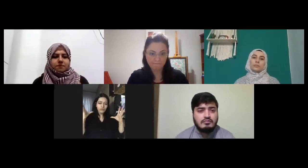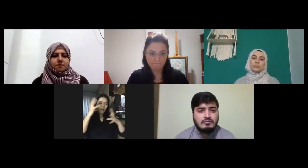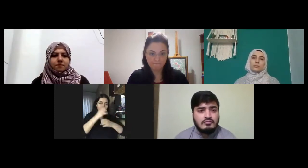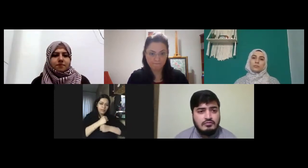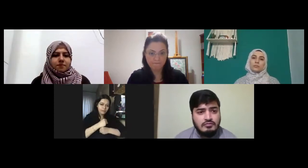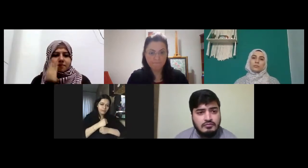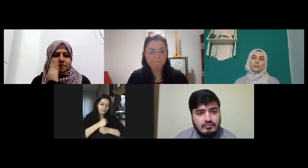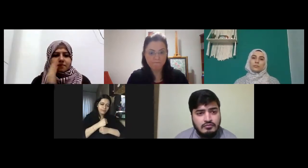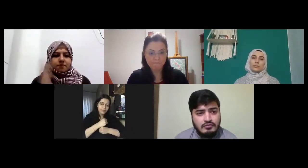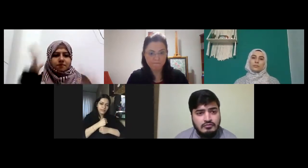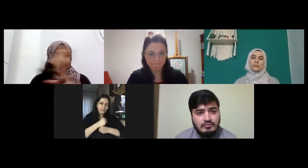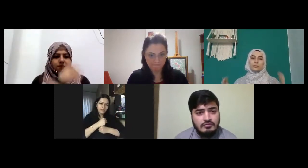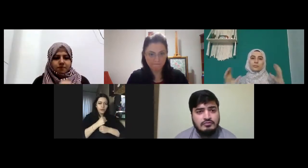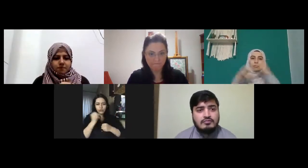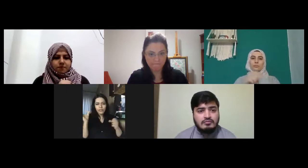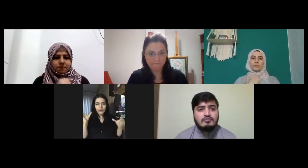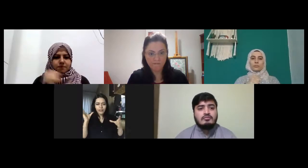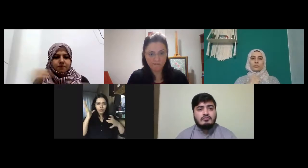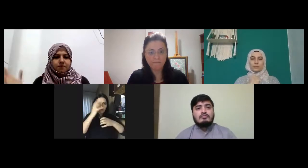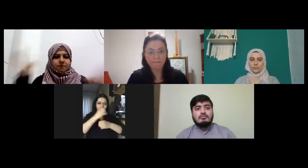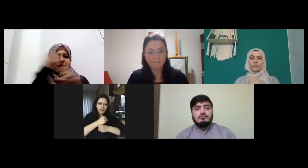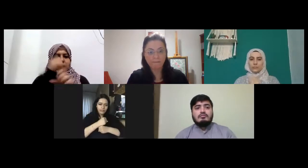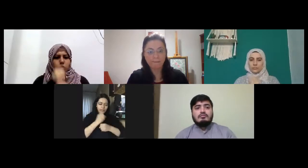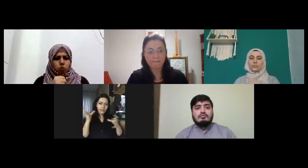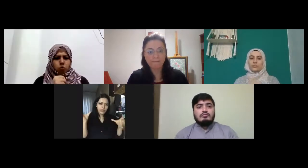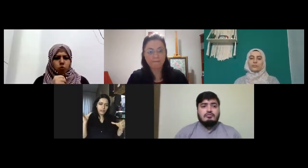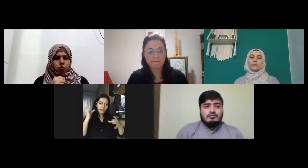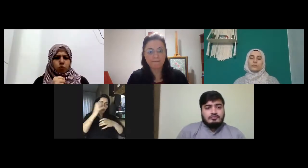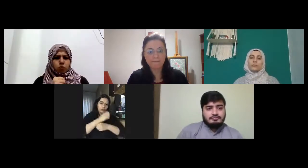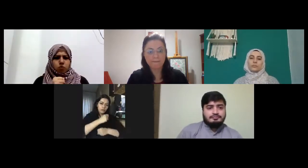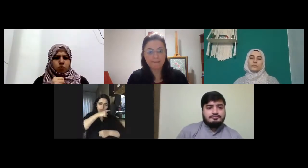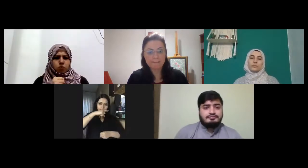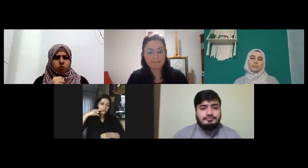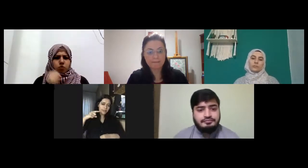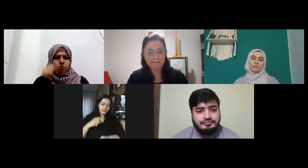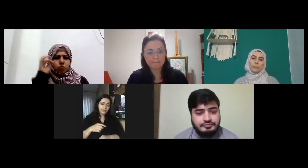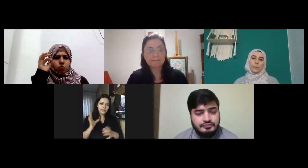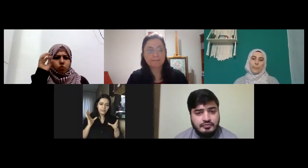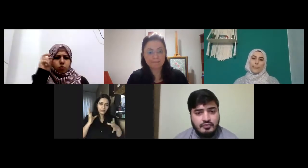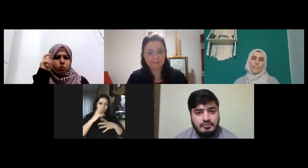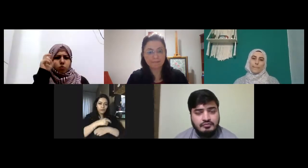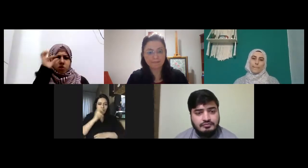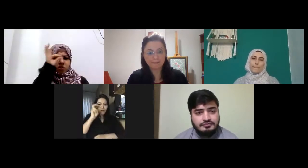kapalı koyu yani koyu renk işte koyu kırmızı koyu yeşil